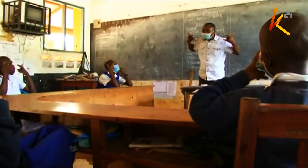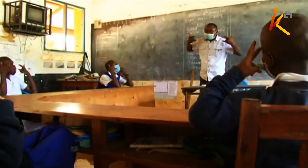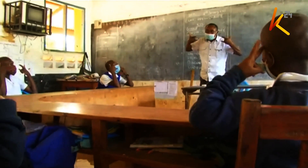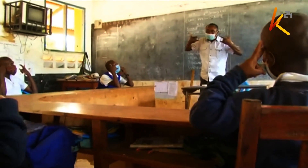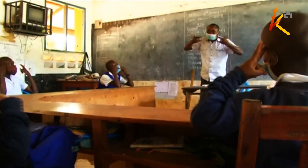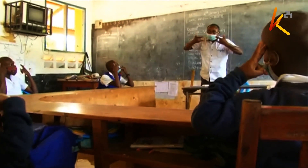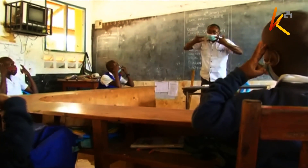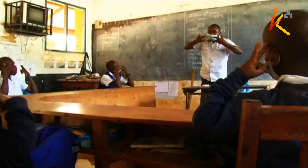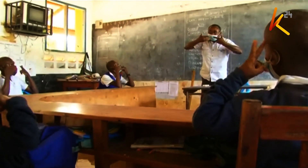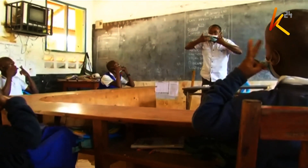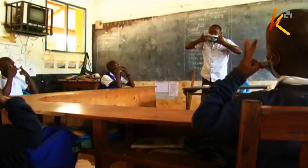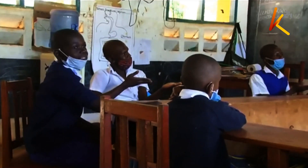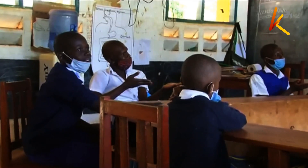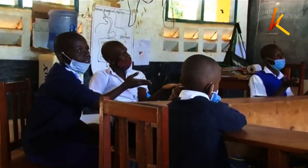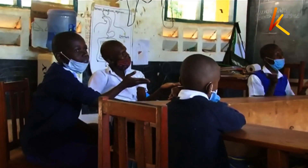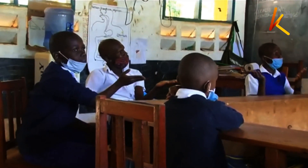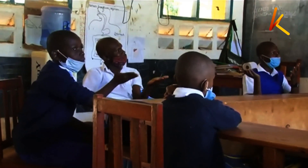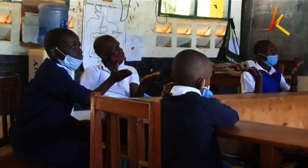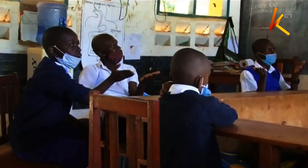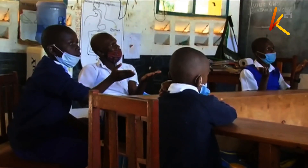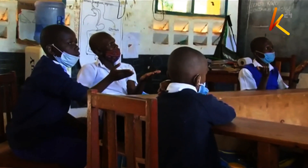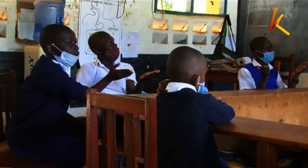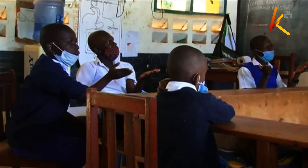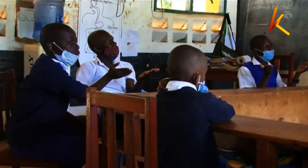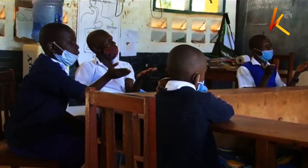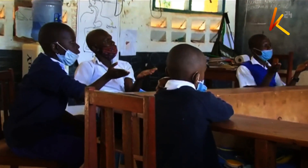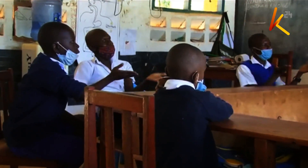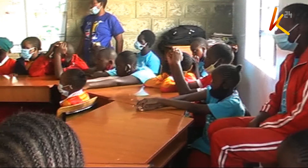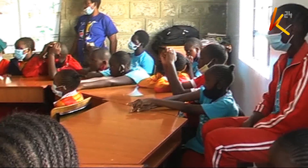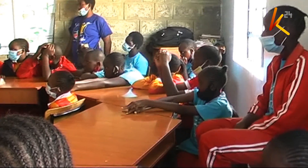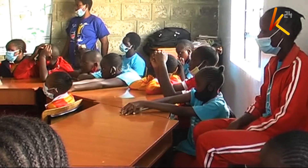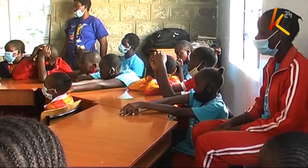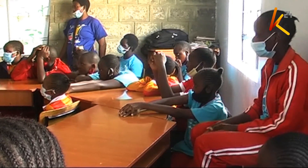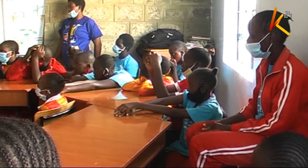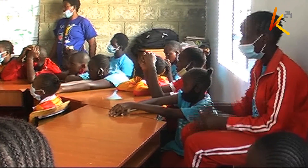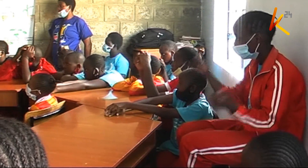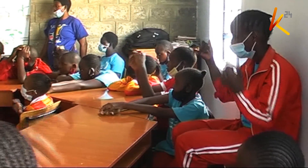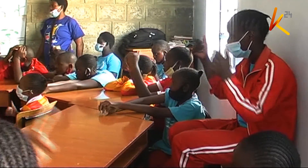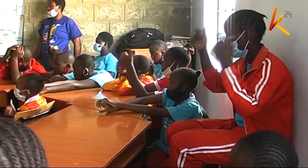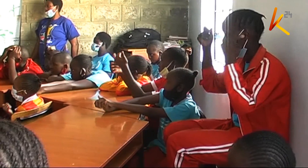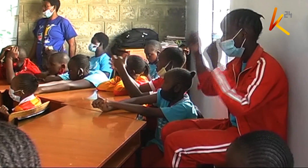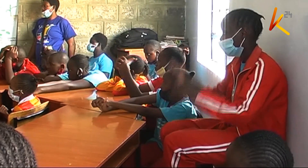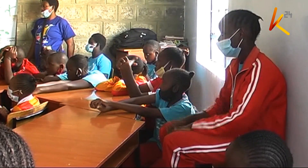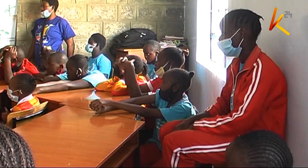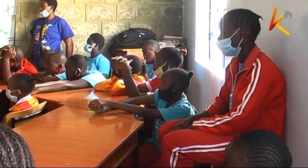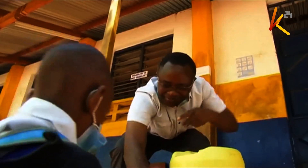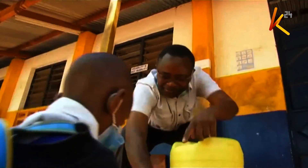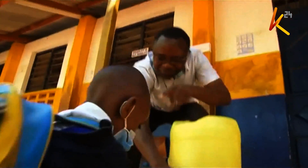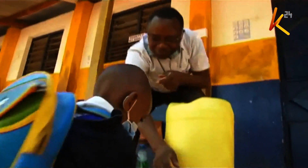miongoni mwakinga muhimu kwa kila mwanafunzi katika kuthibiti msambao shuleni, mbali na kueka umbali wa mita moja unusu, pamoja na